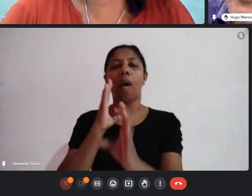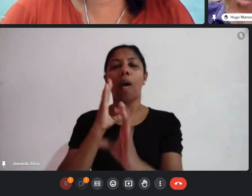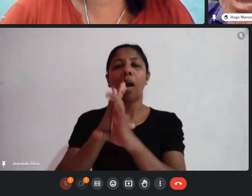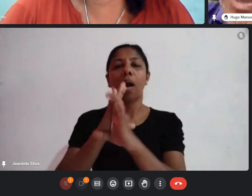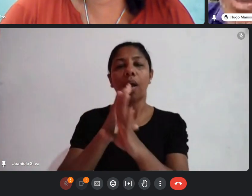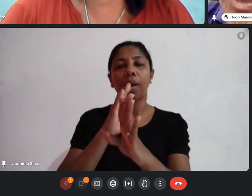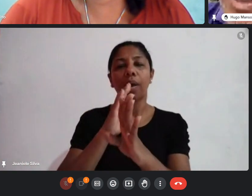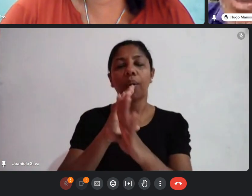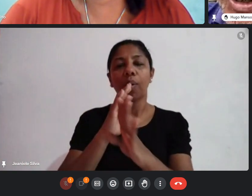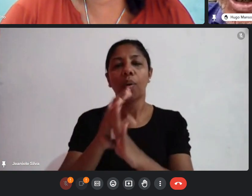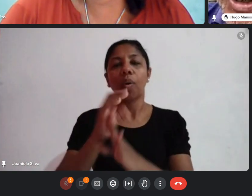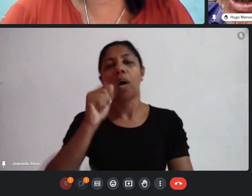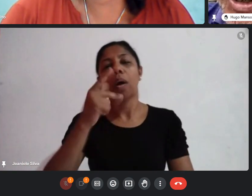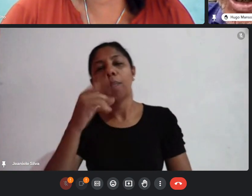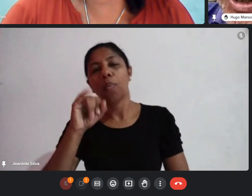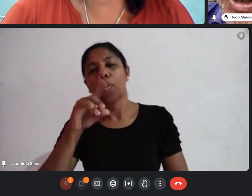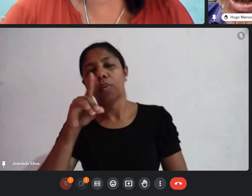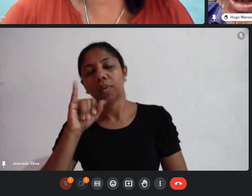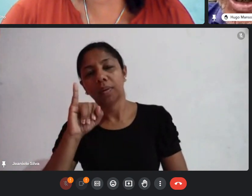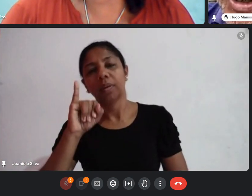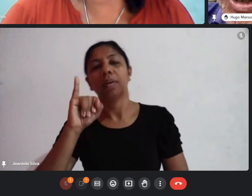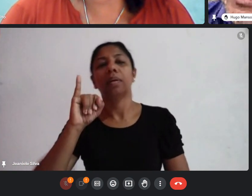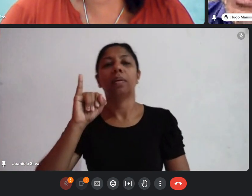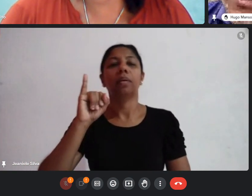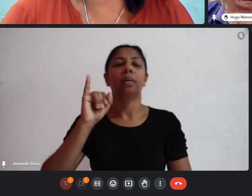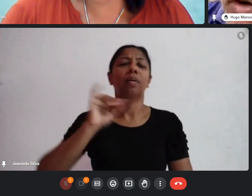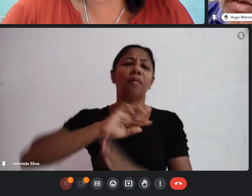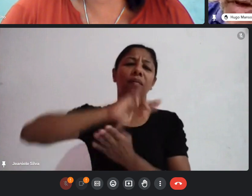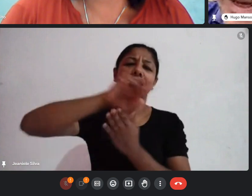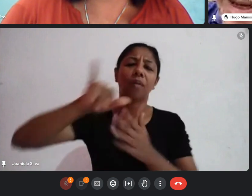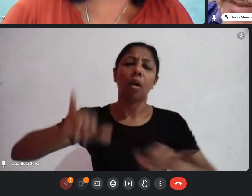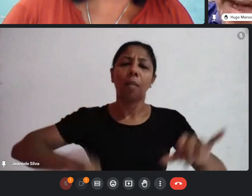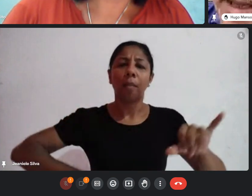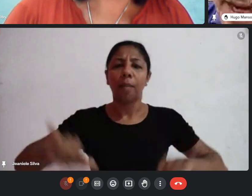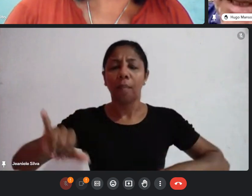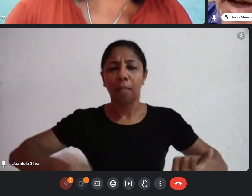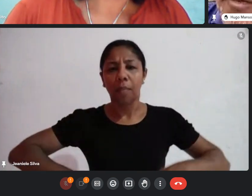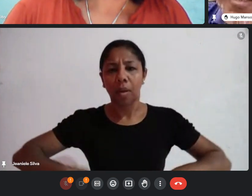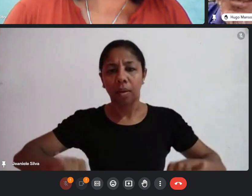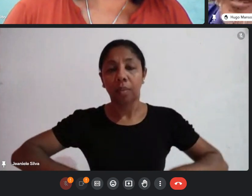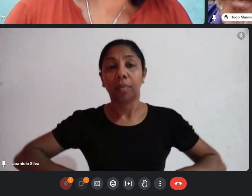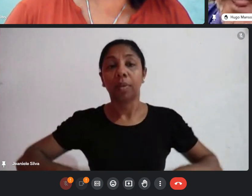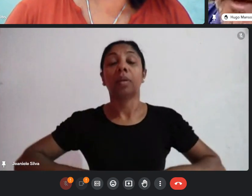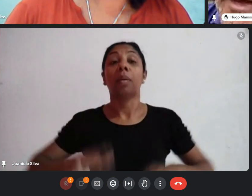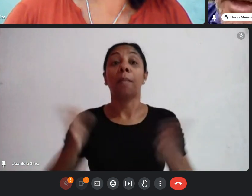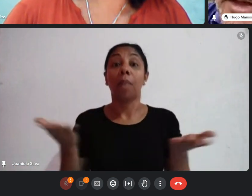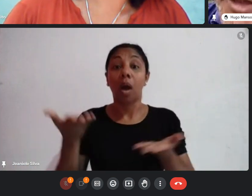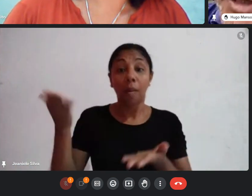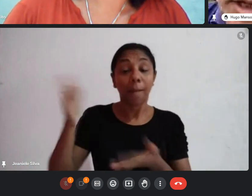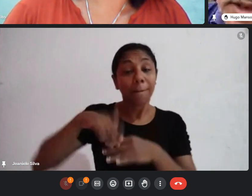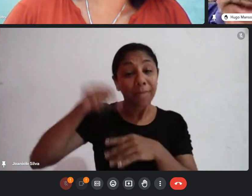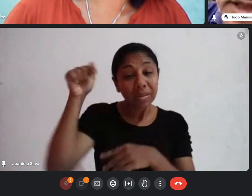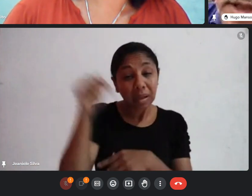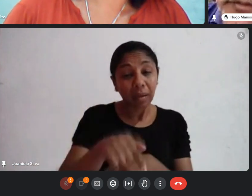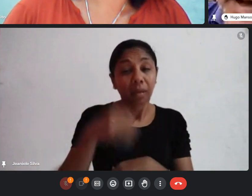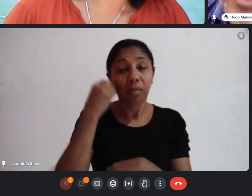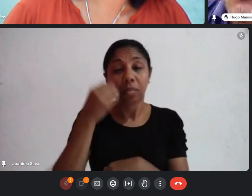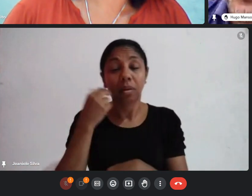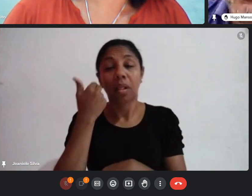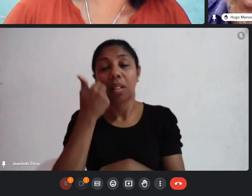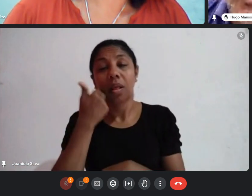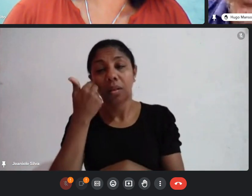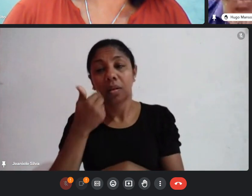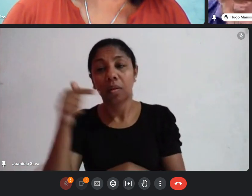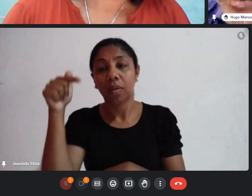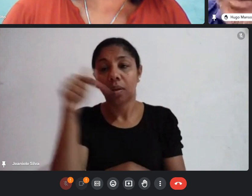Conheci bem Piranji que é Panamerim mas me foco aqui mais em Natal e a gente está aqui